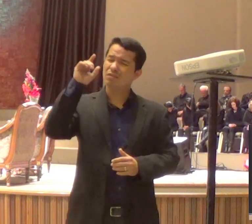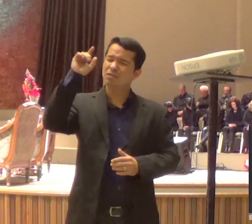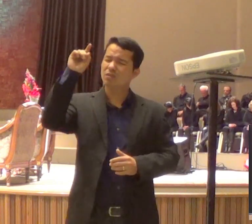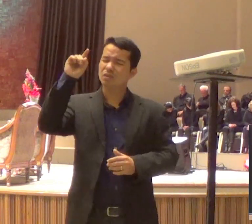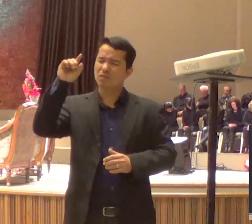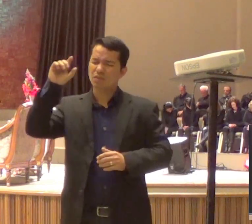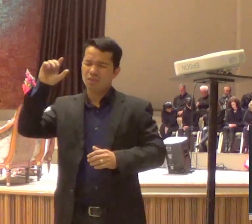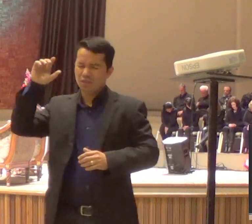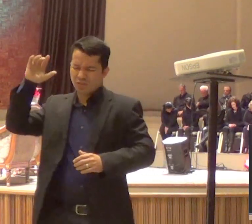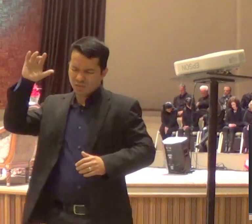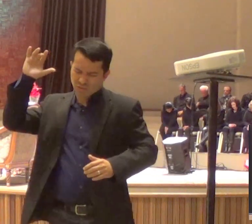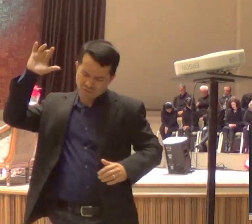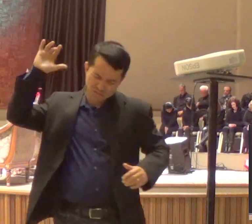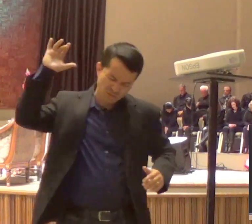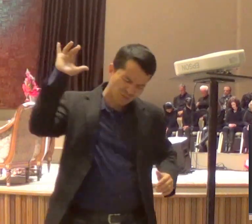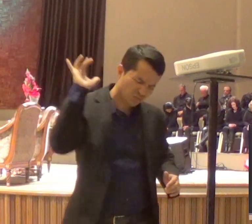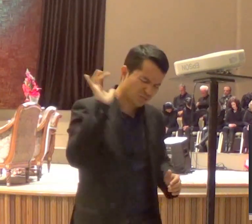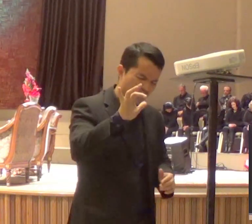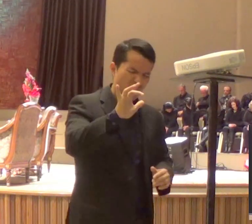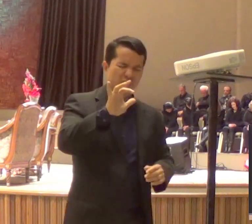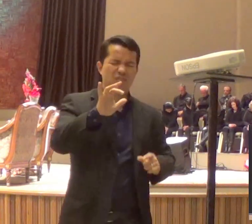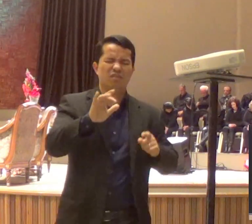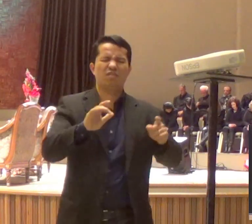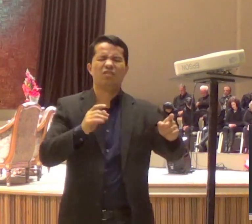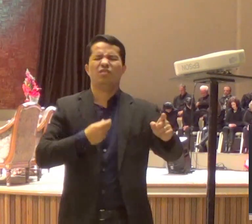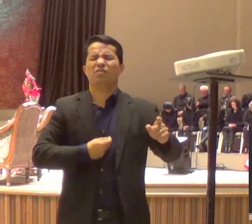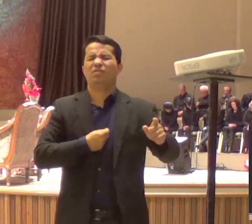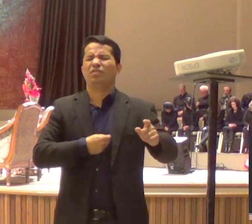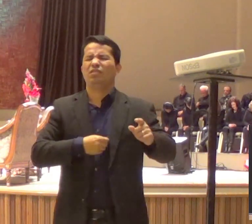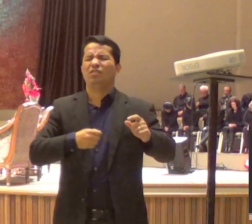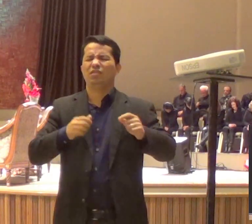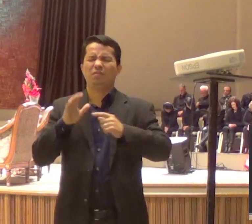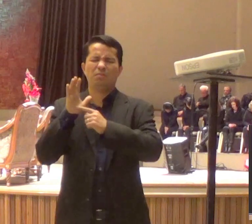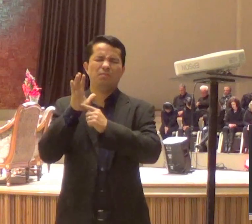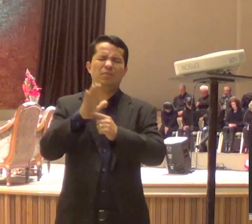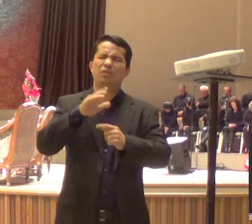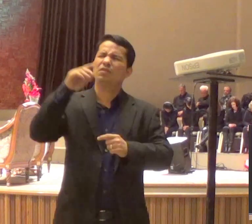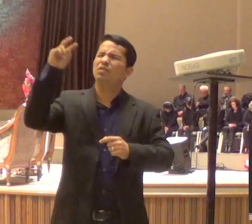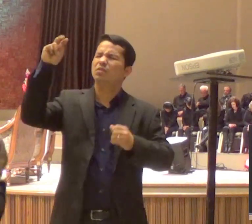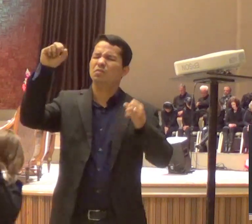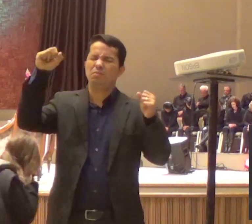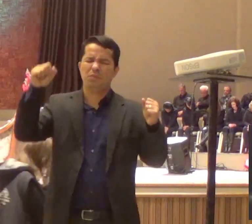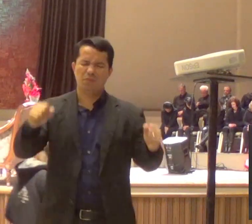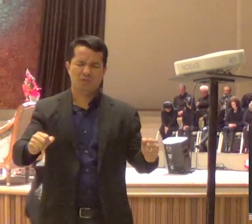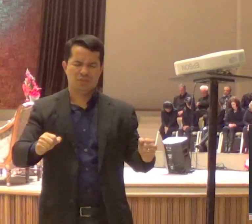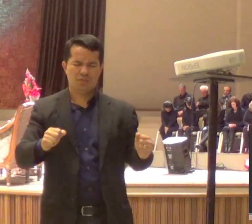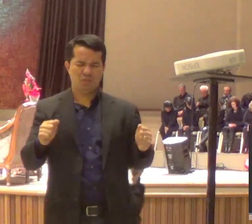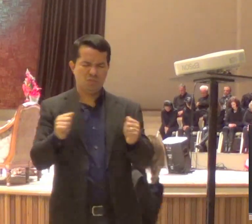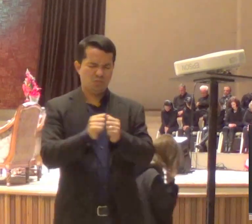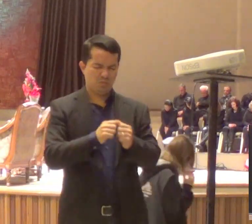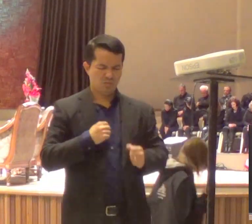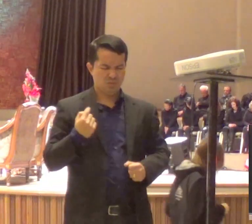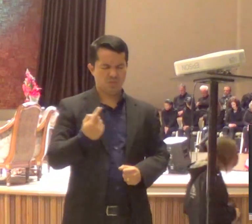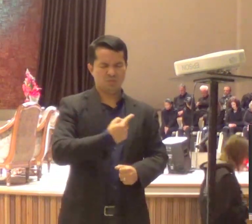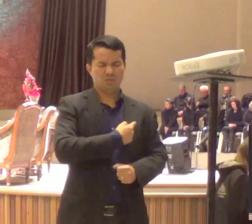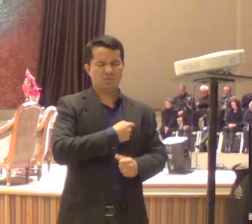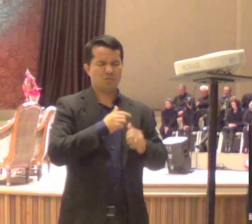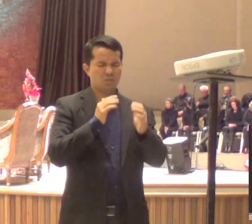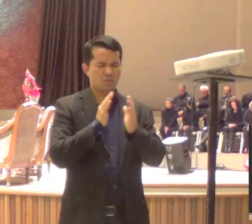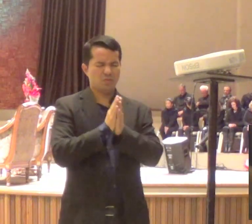manifesta, teu poder, aqui entre nós, é aquilo, eu oro, em nome, de Jesus, amém,